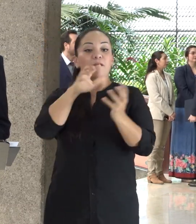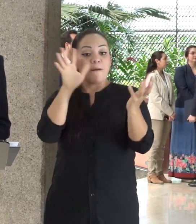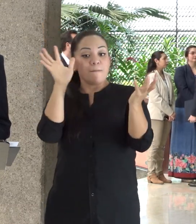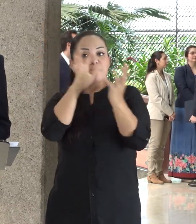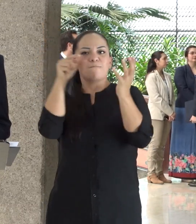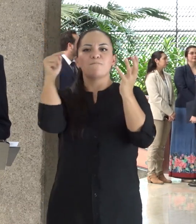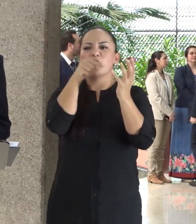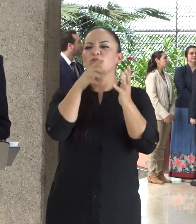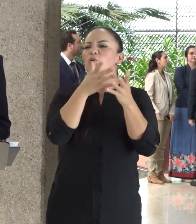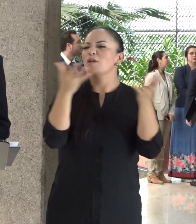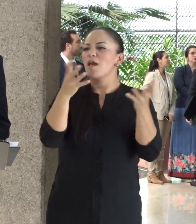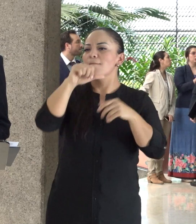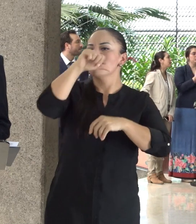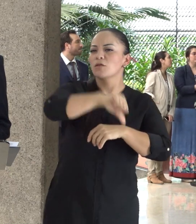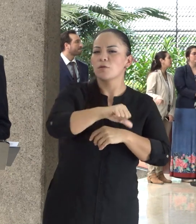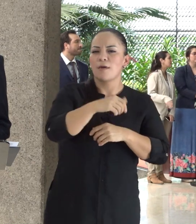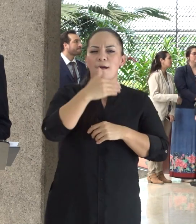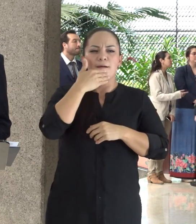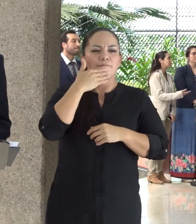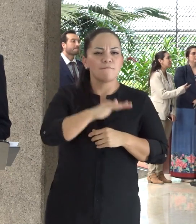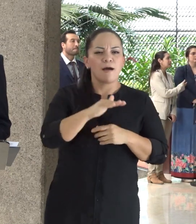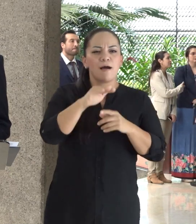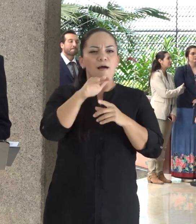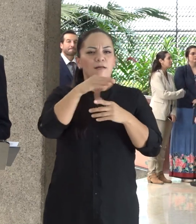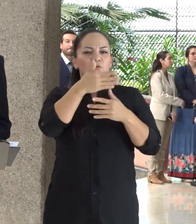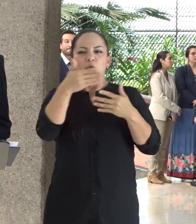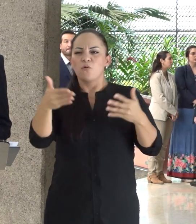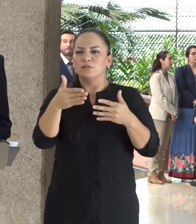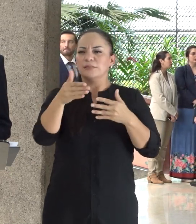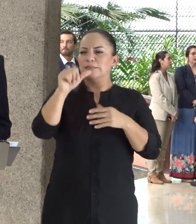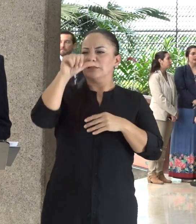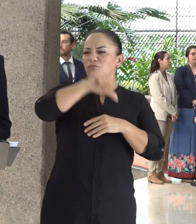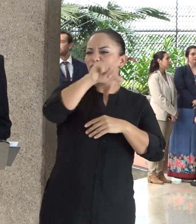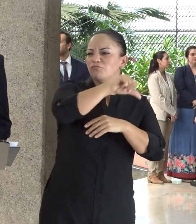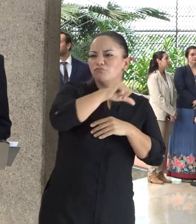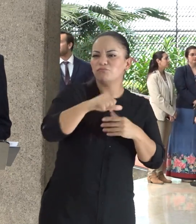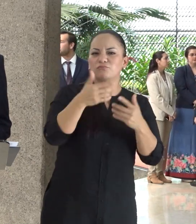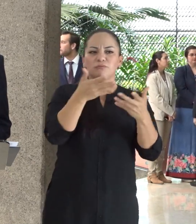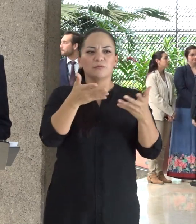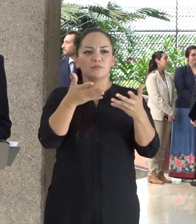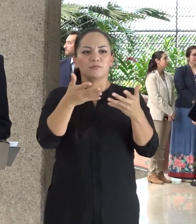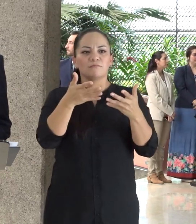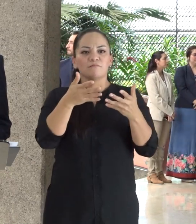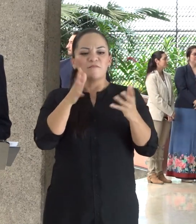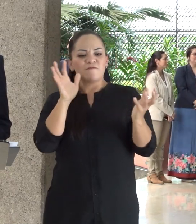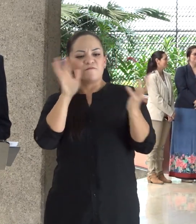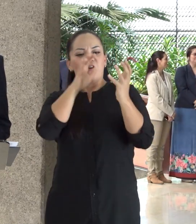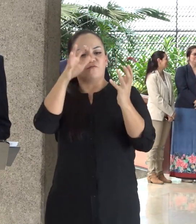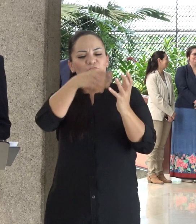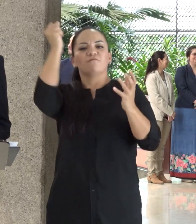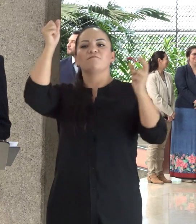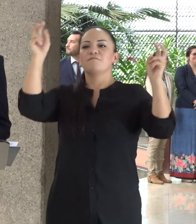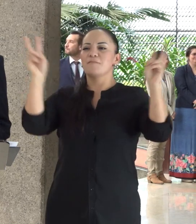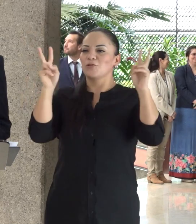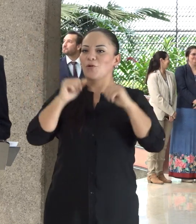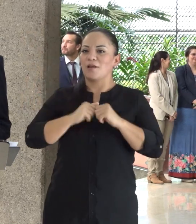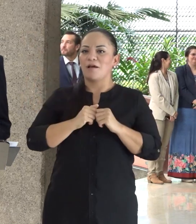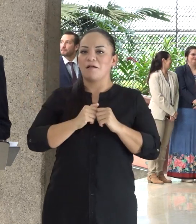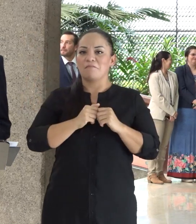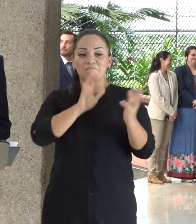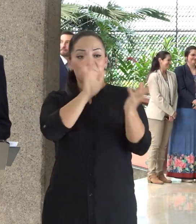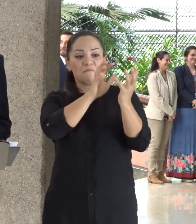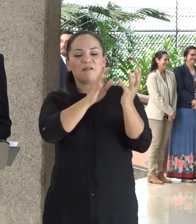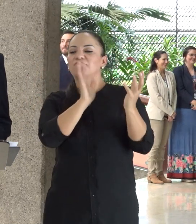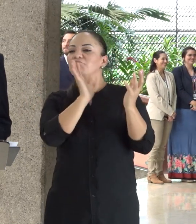al pesimismo, al derrotismo. Lo vamos a dejar con ganas a ese monstruo de la